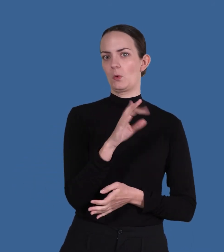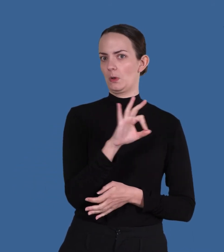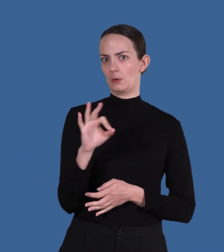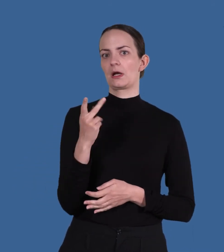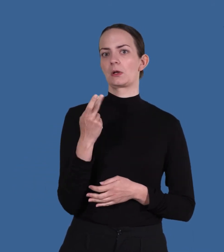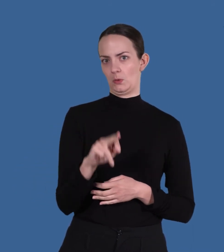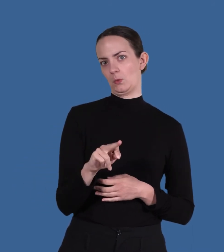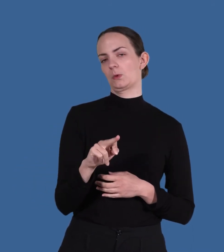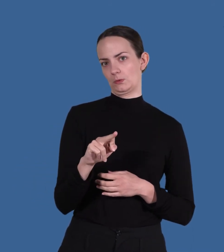avgift